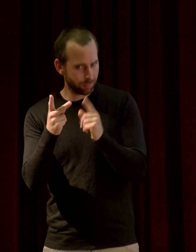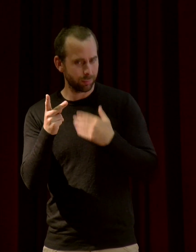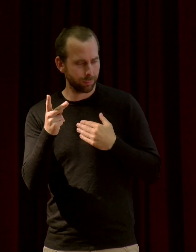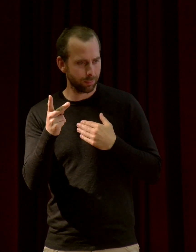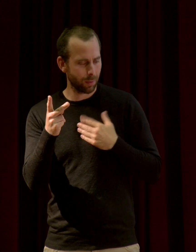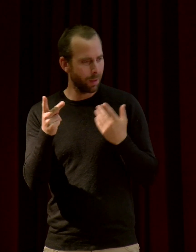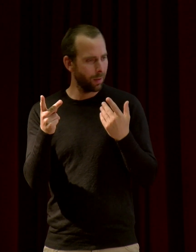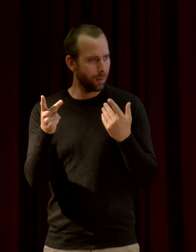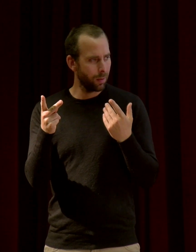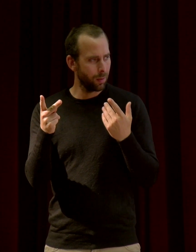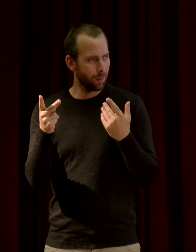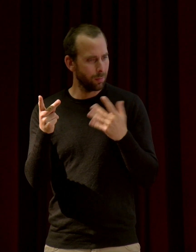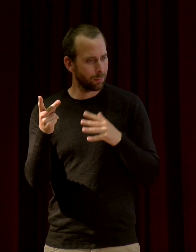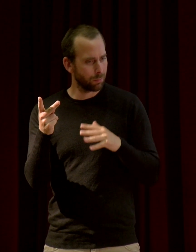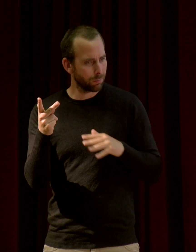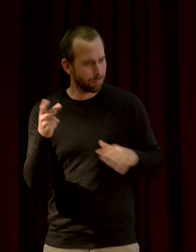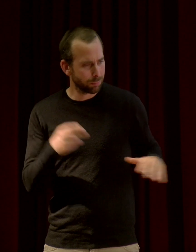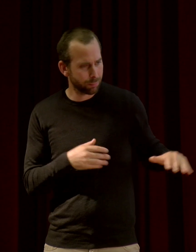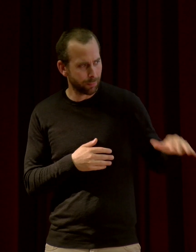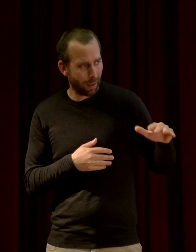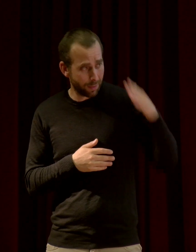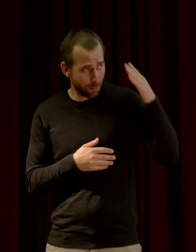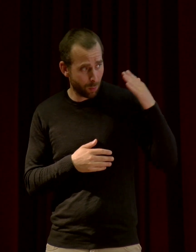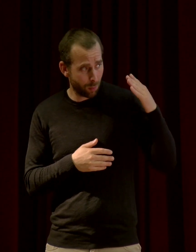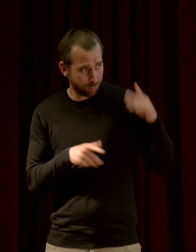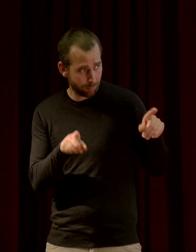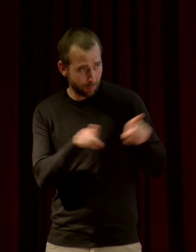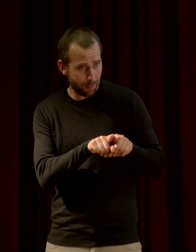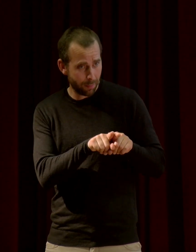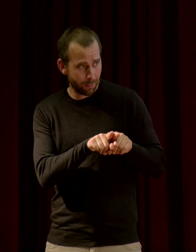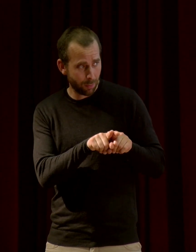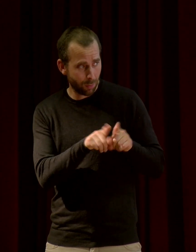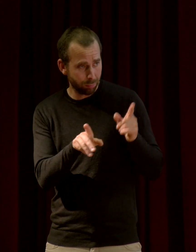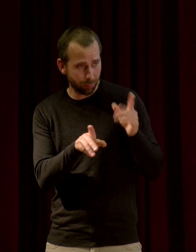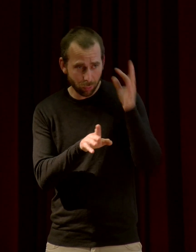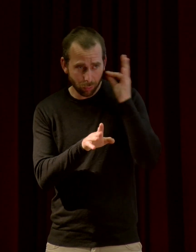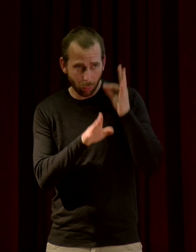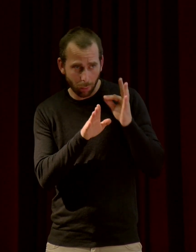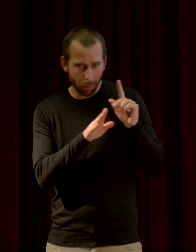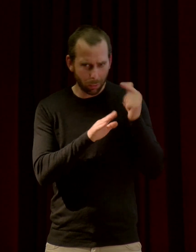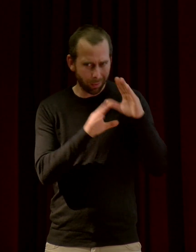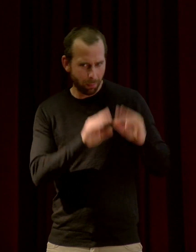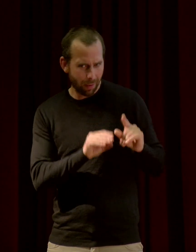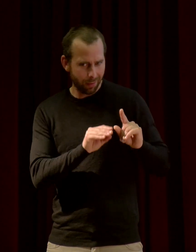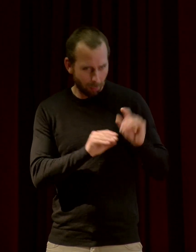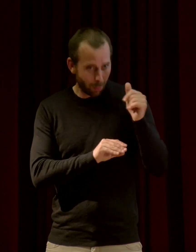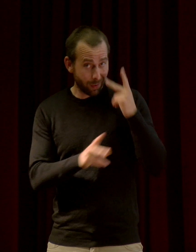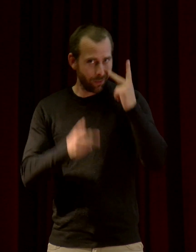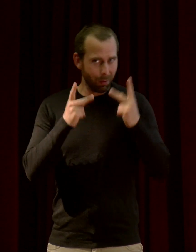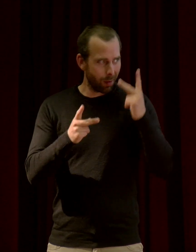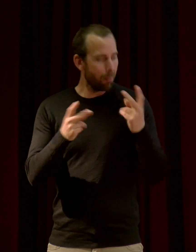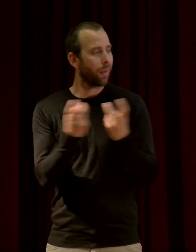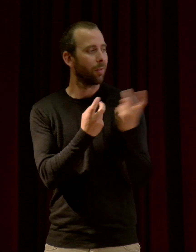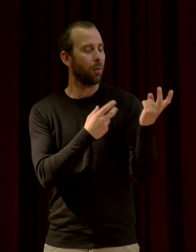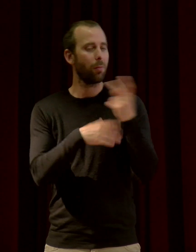Est-ce que c'est aussi le cas chez les animaux ? Parce que si on prend le cas, par exemple, des abeilles, on sait qu'elles font des danses pour indiquer l